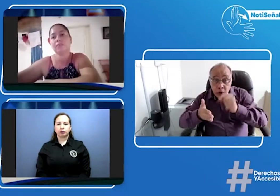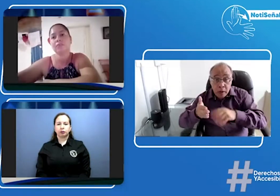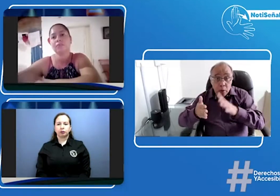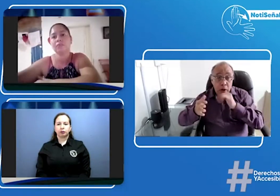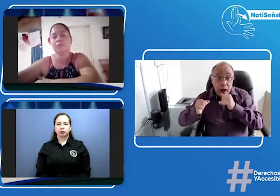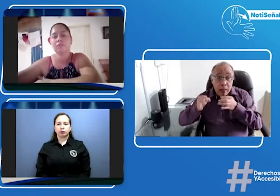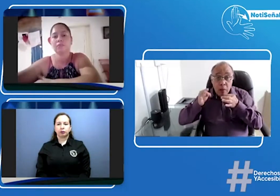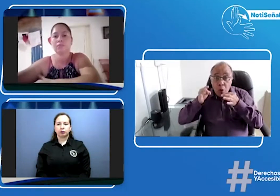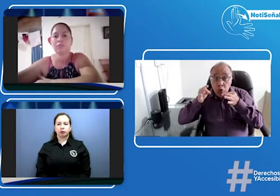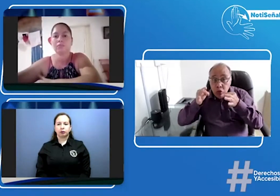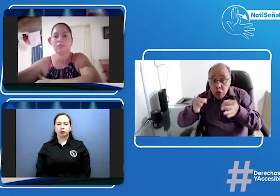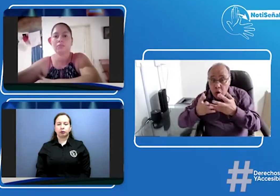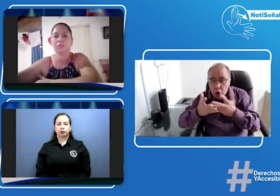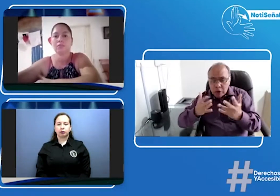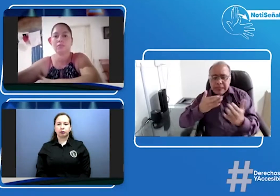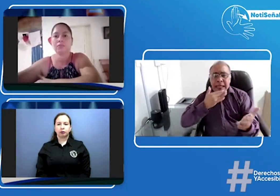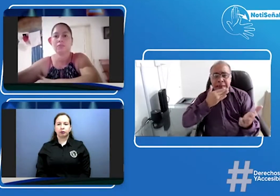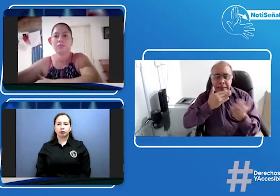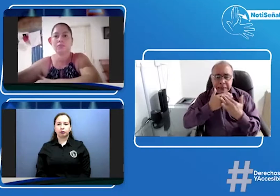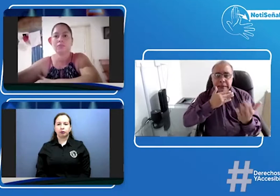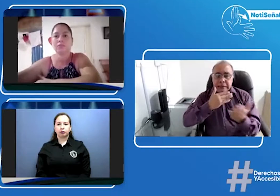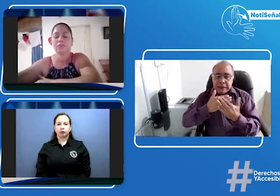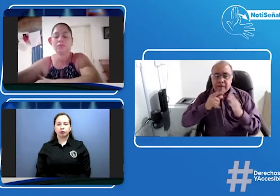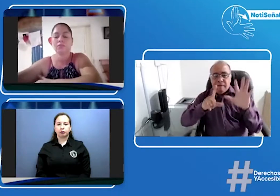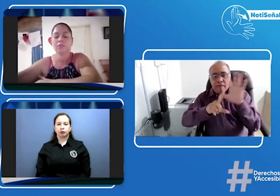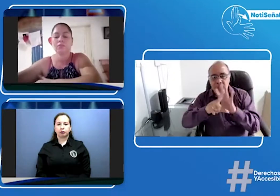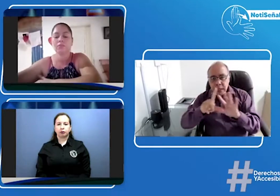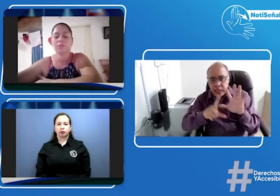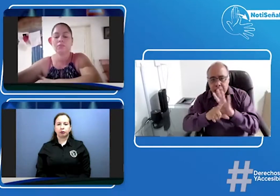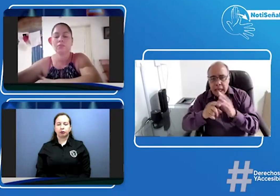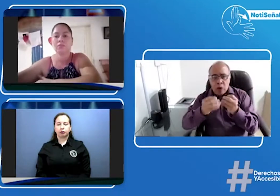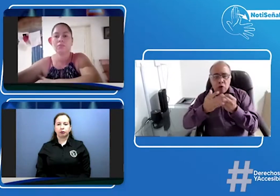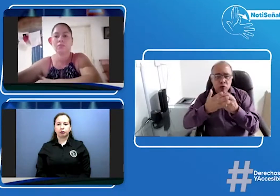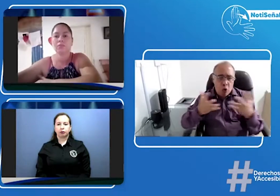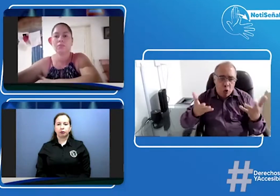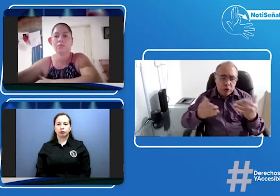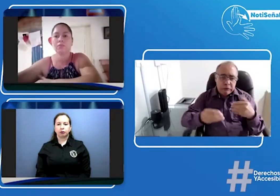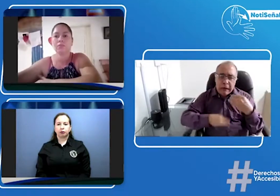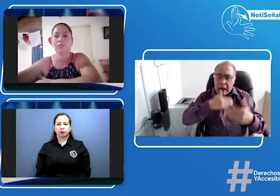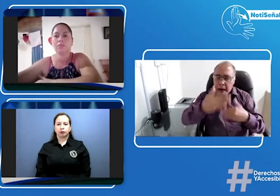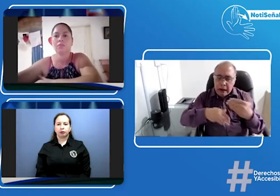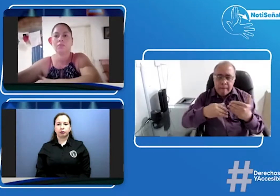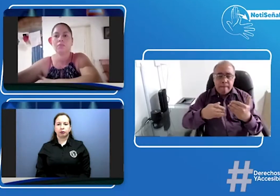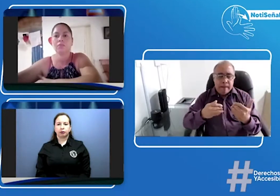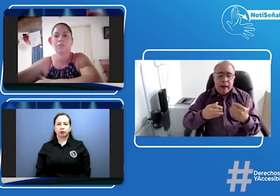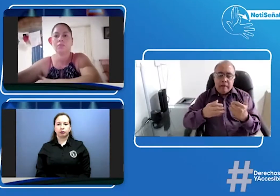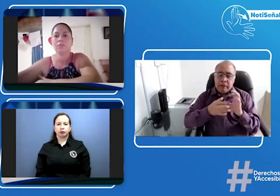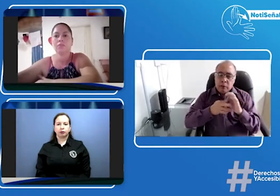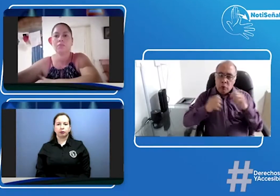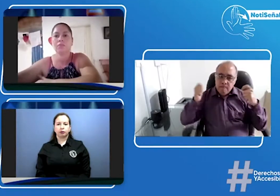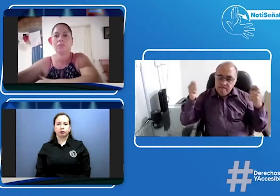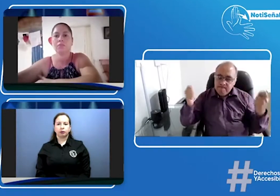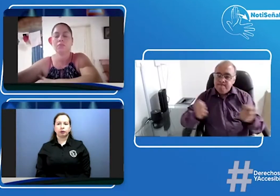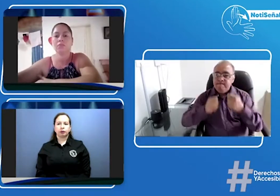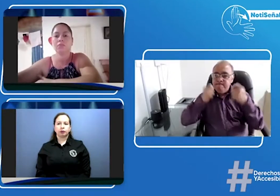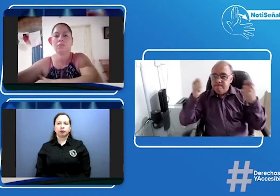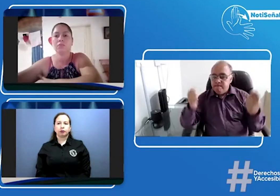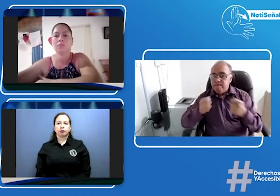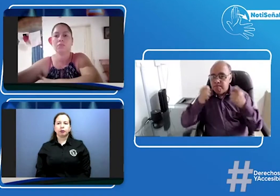municipios donde estén sucediendo esta clase de situaciones vean lo que se está haciendo y también nos puedan avisar a nosotros para que